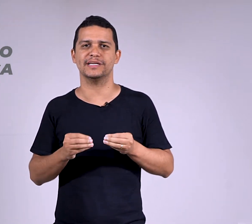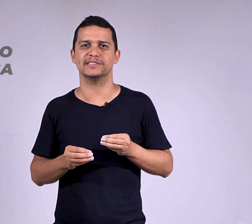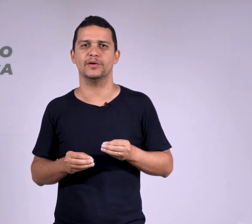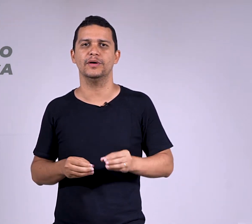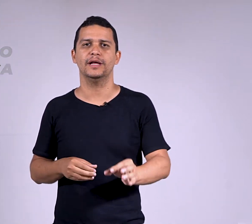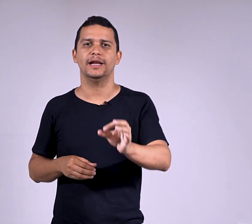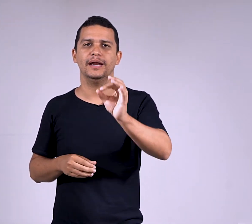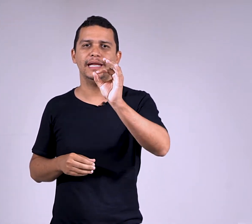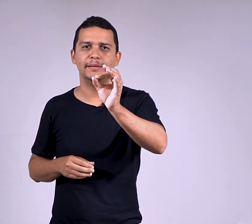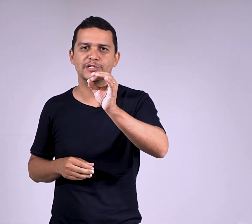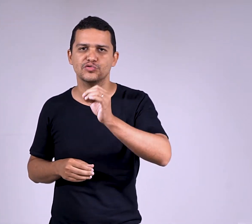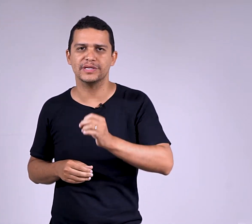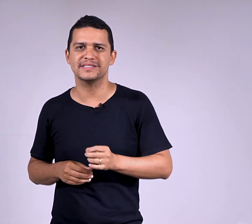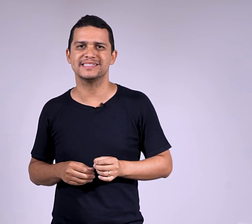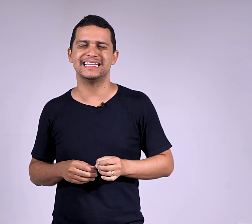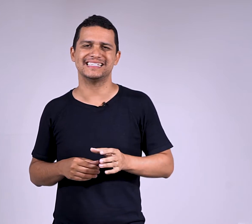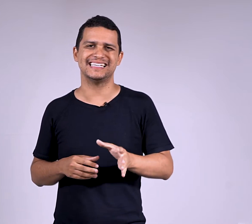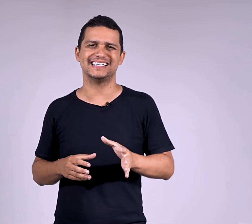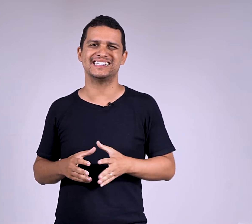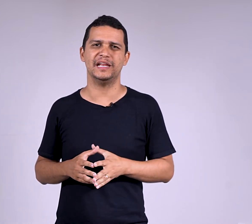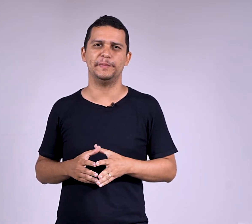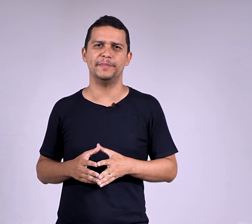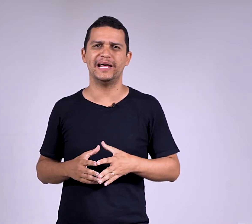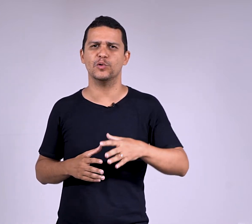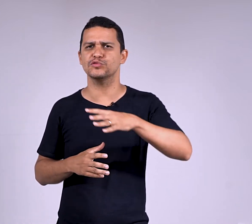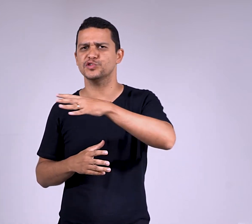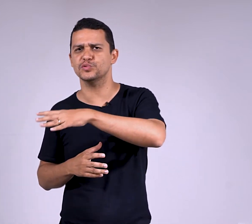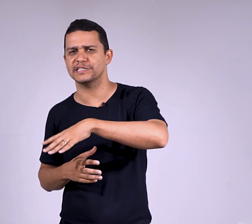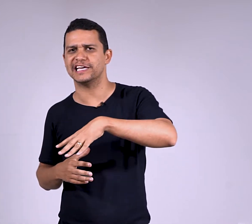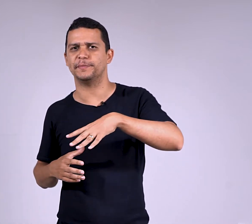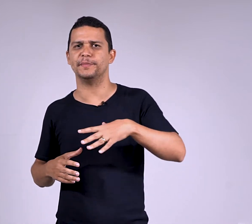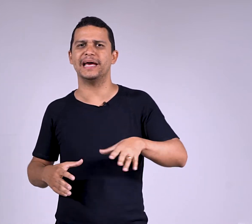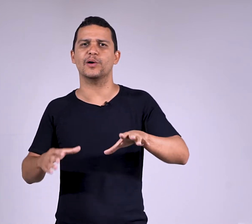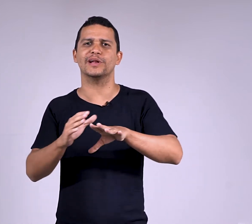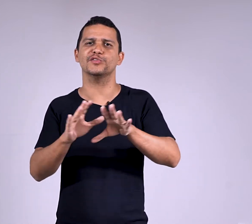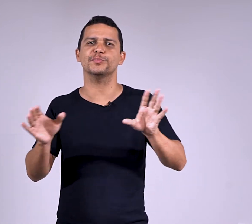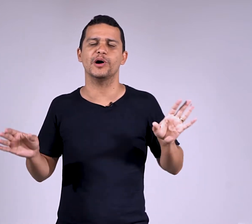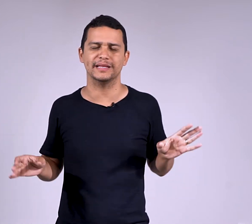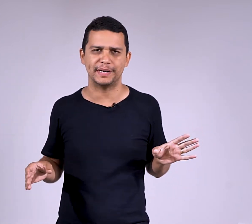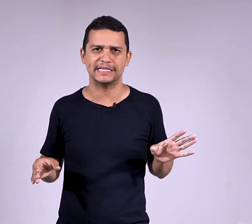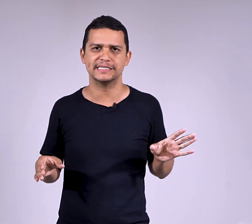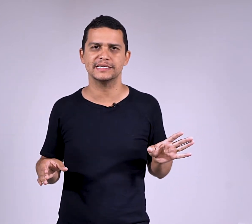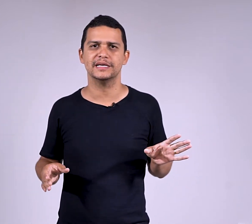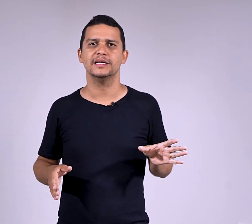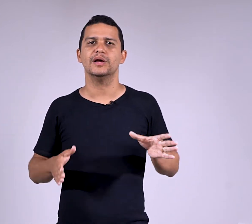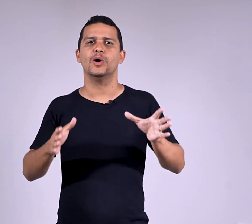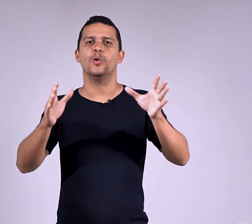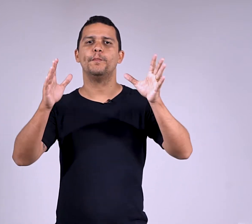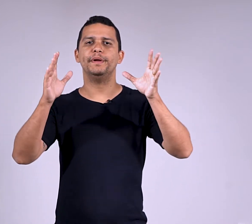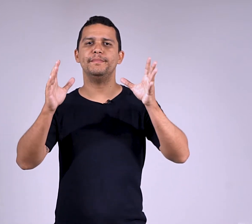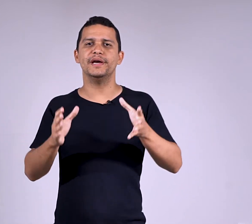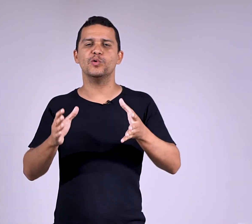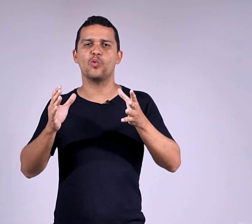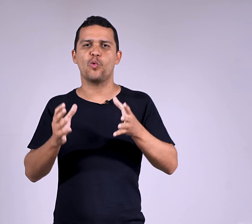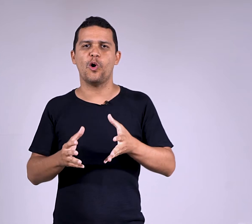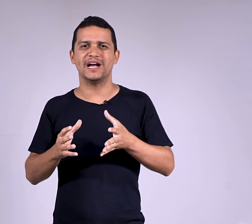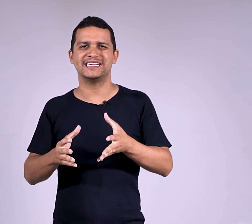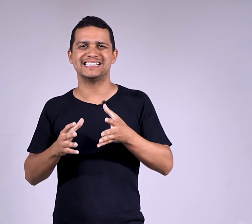oração. Lembra a sua terceira série primária, alguma segunda série primária, agora não importa mais. O primeiro corte